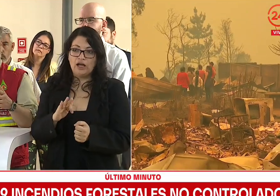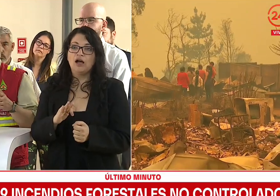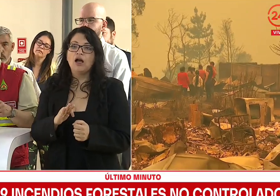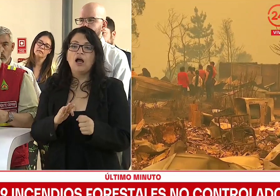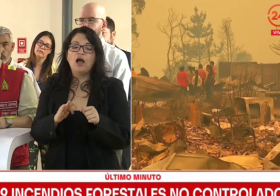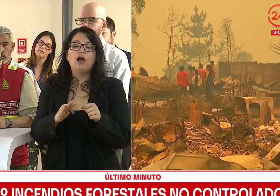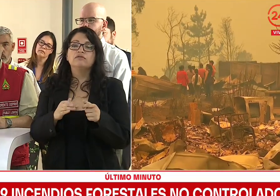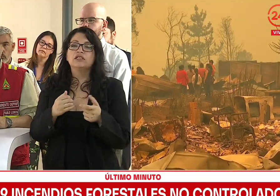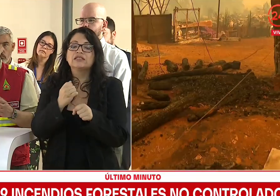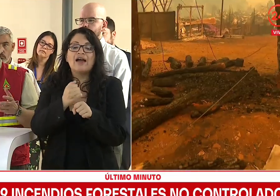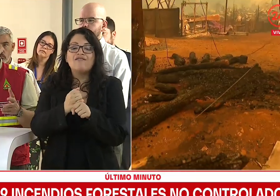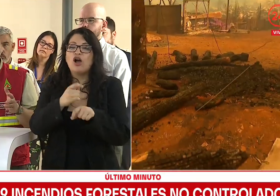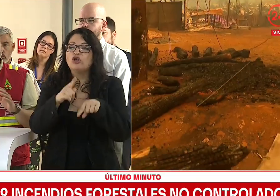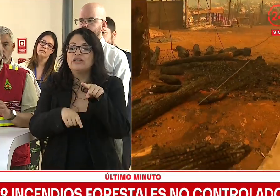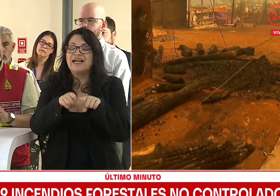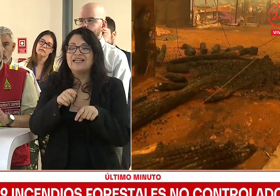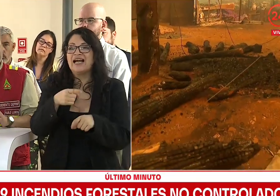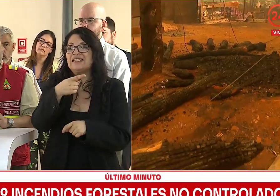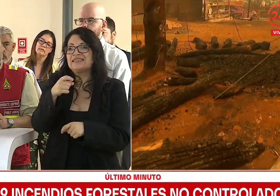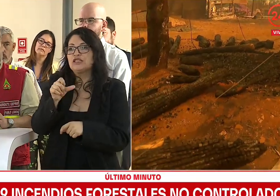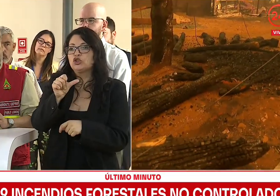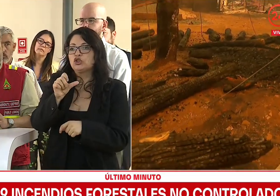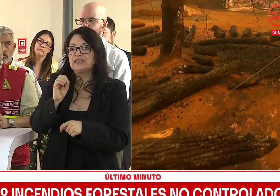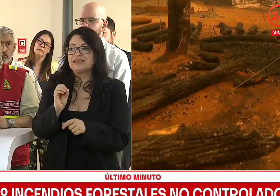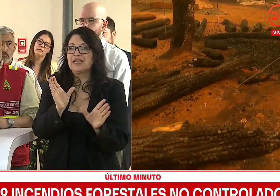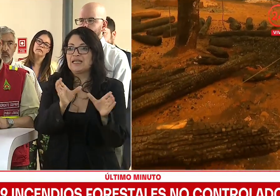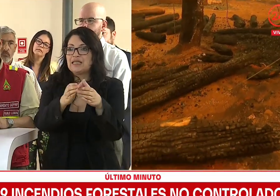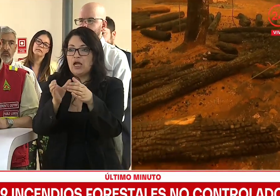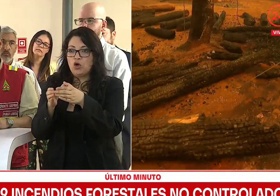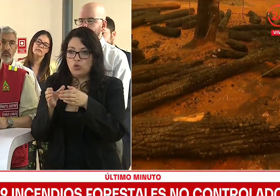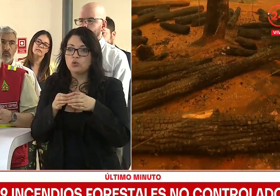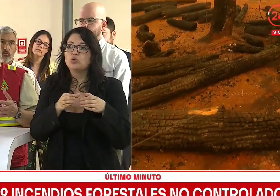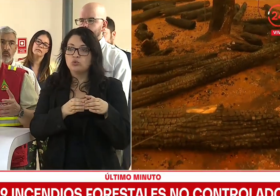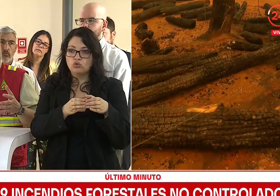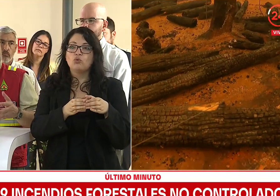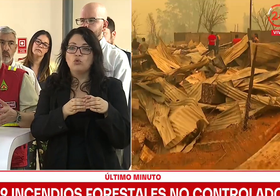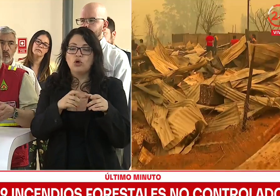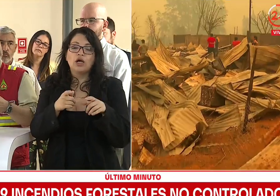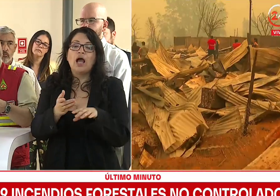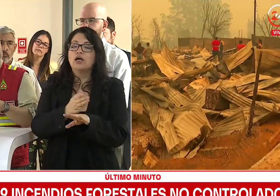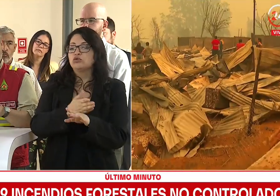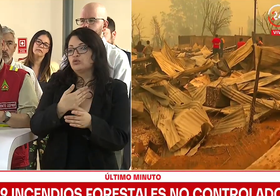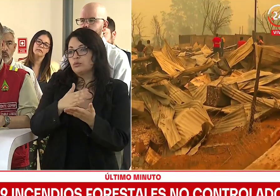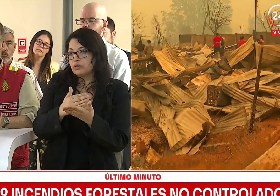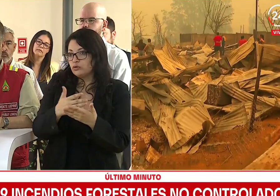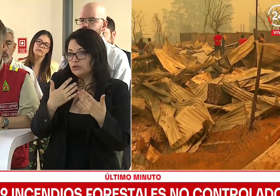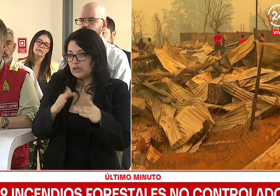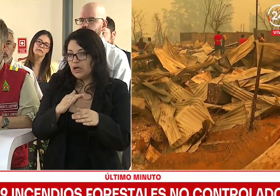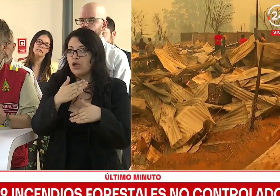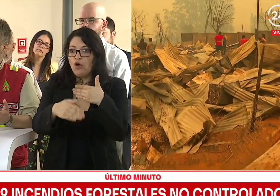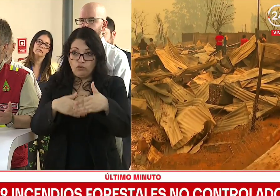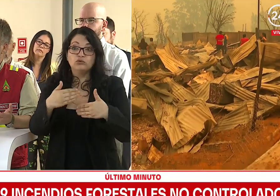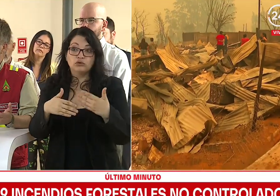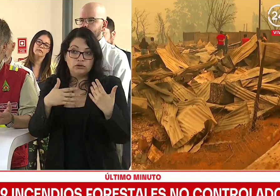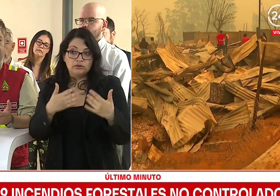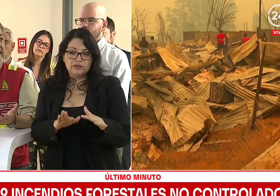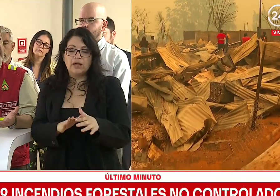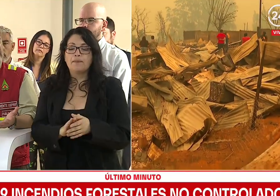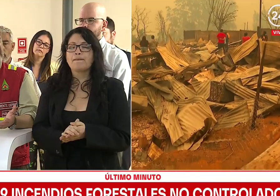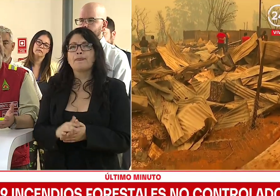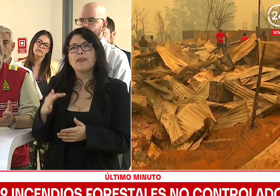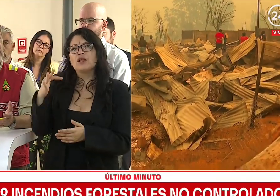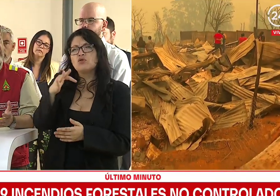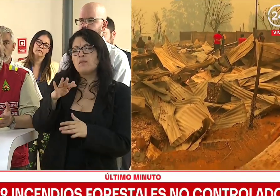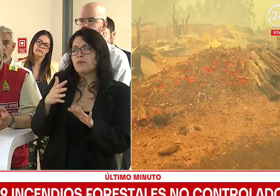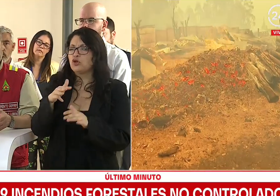terrestres era de 160 brigadas, las que estaban planificadas y operativas. Las aeronaves